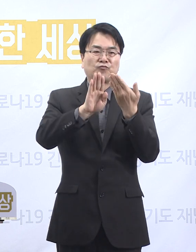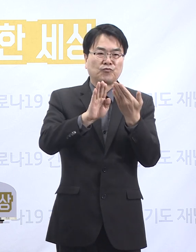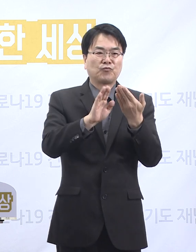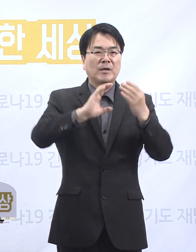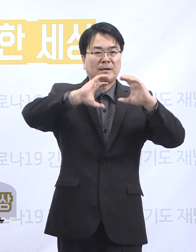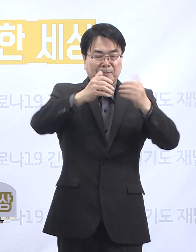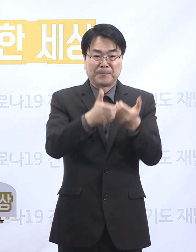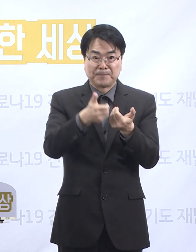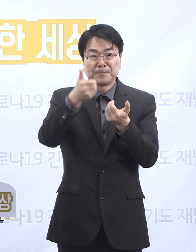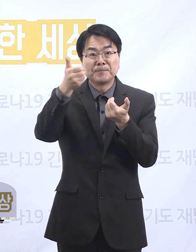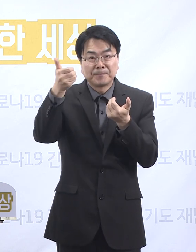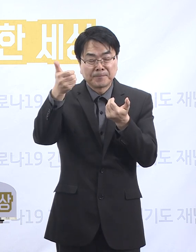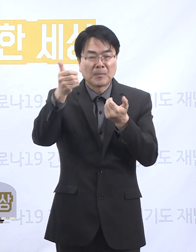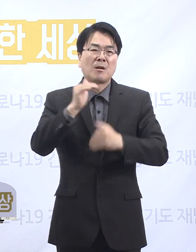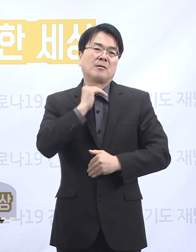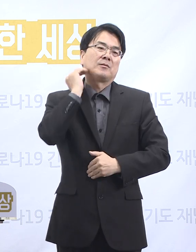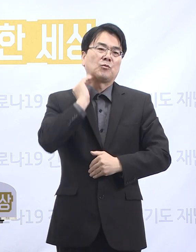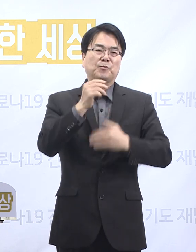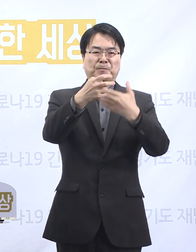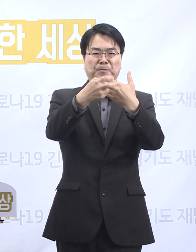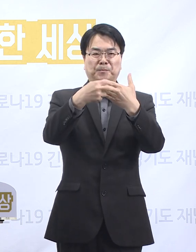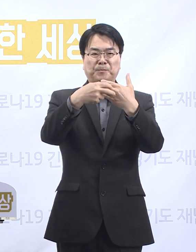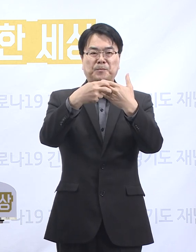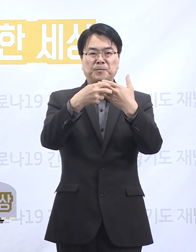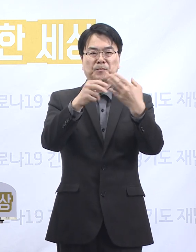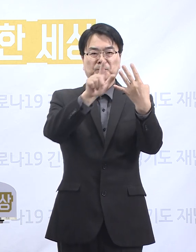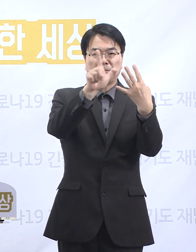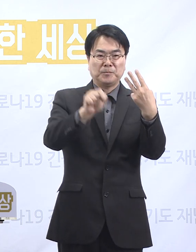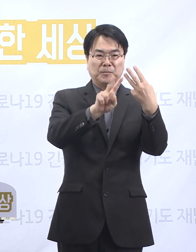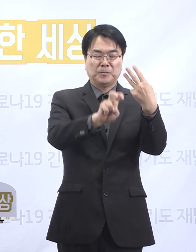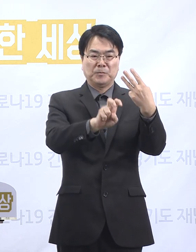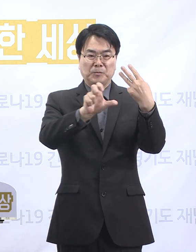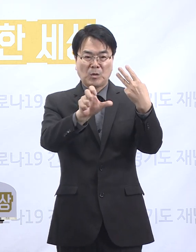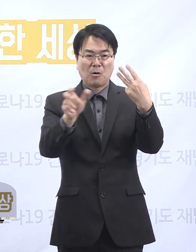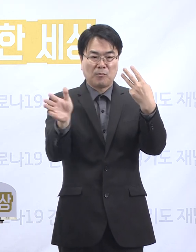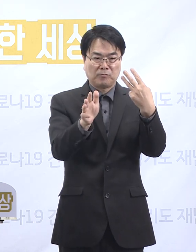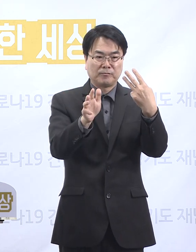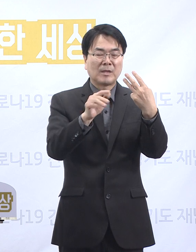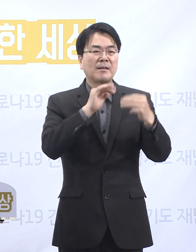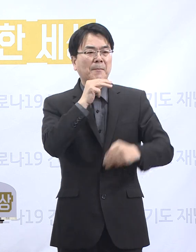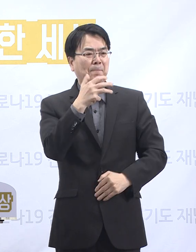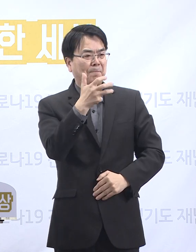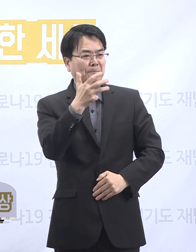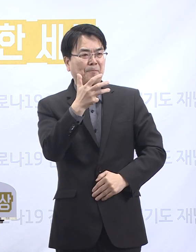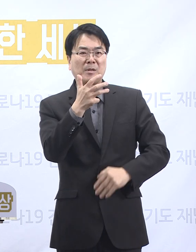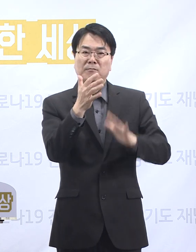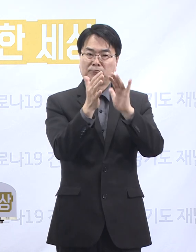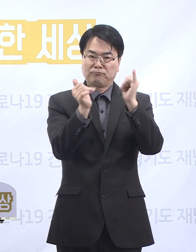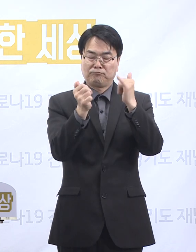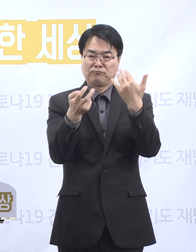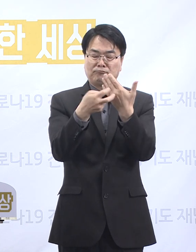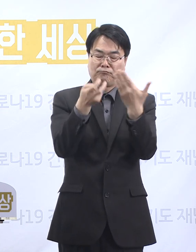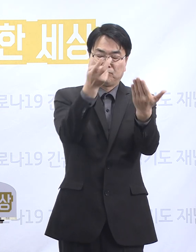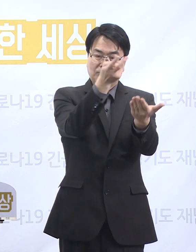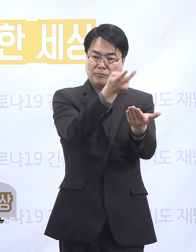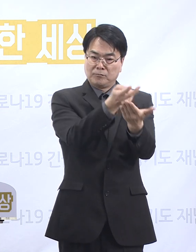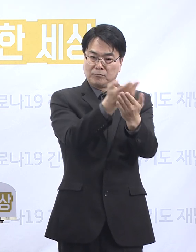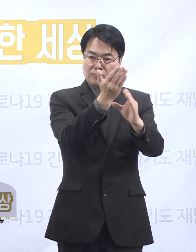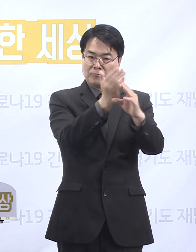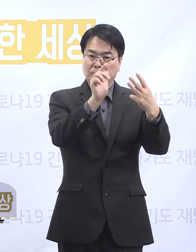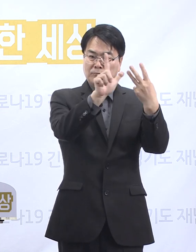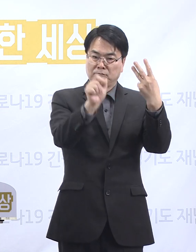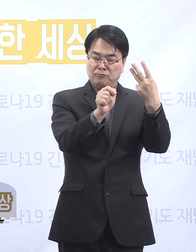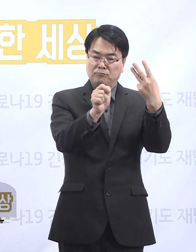이어 의정부 성무병원에 지난 3월 12일부터 입원 중이던 80대 환자분이 3월 30일